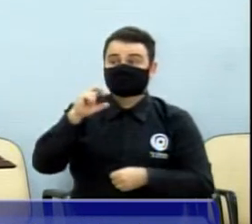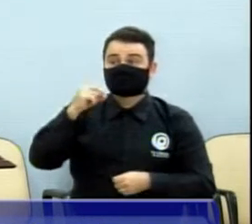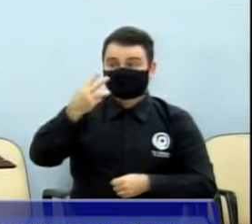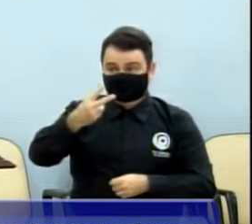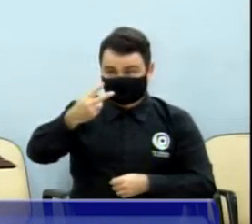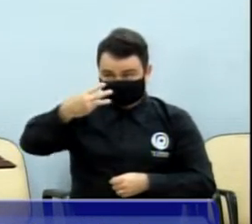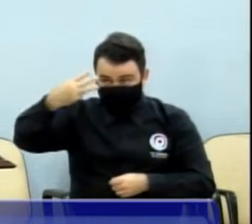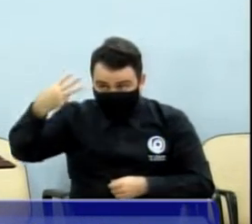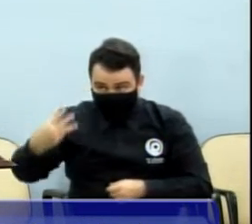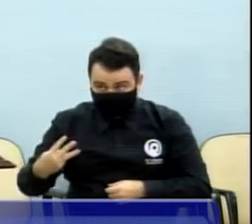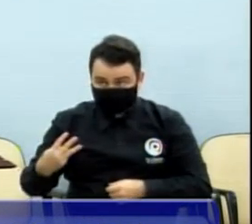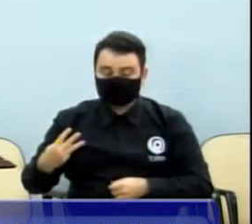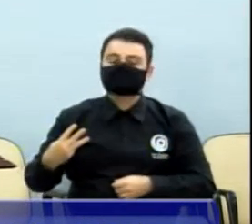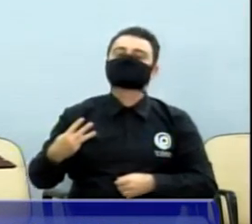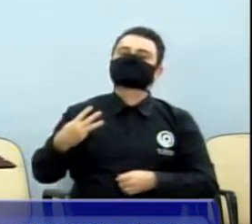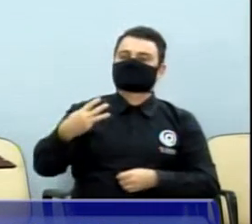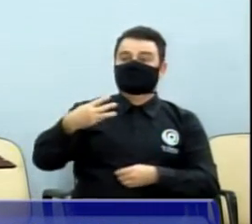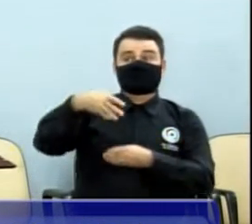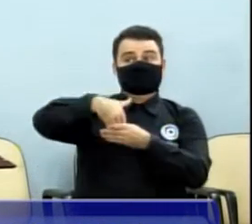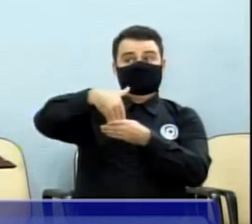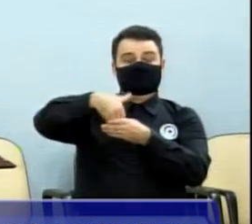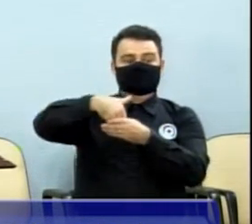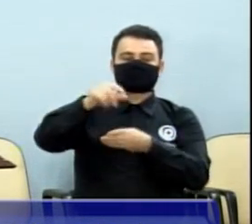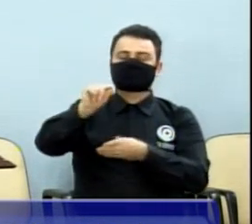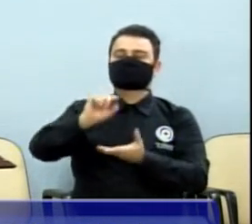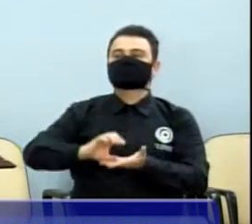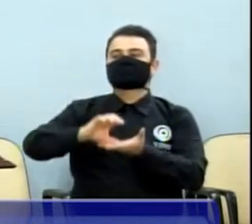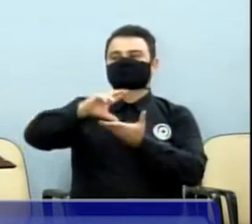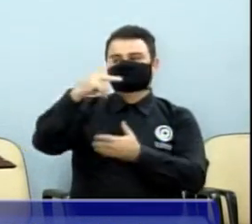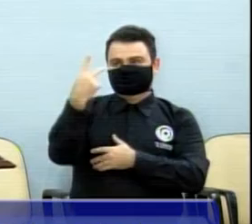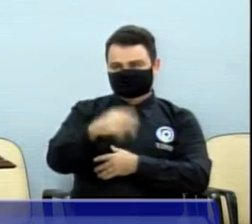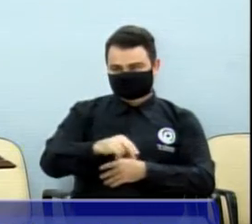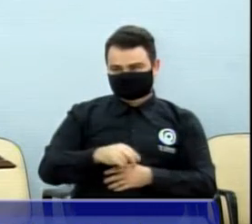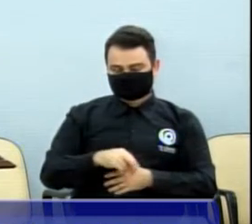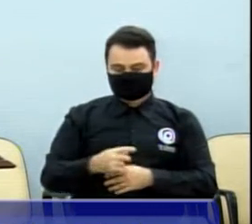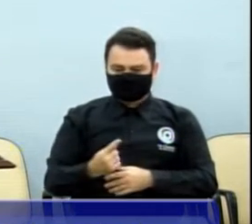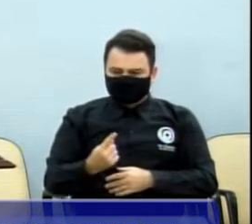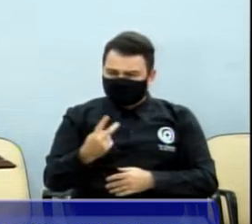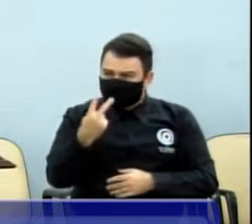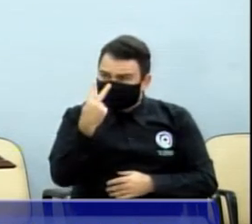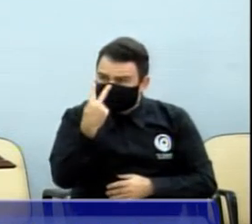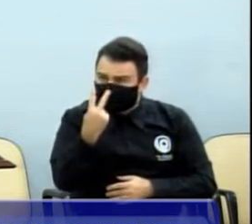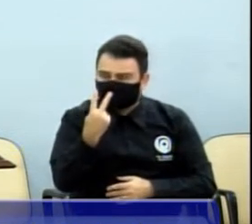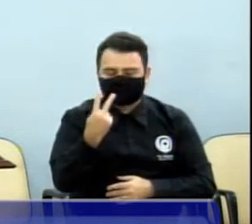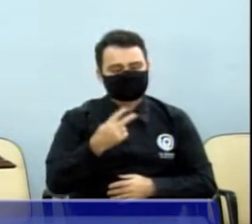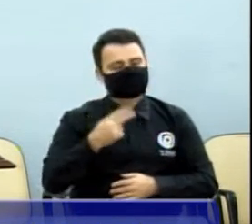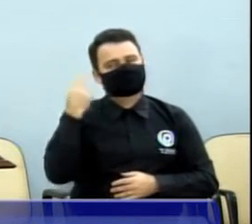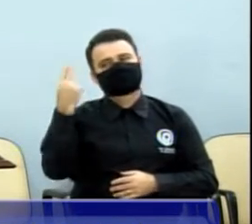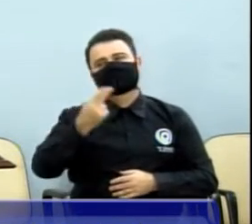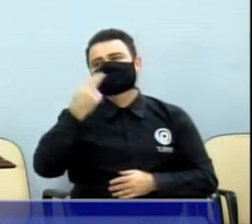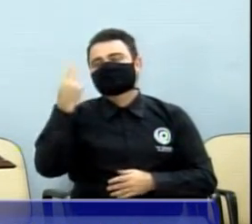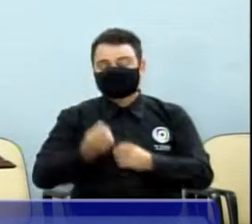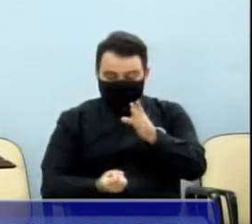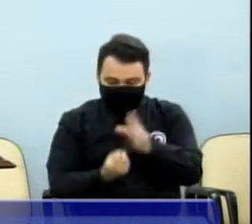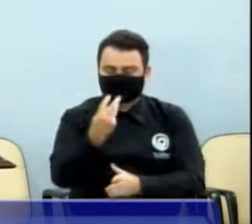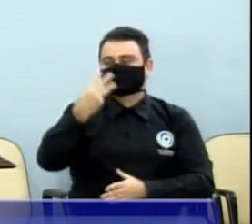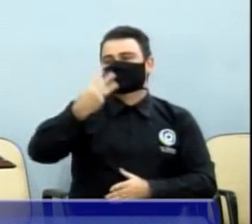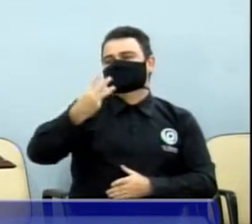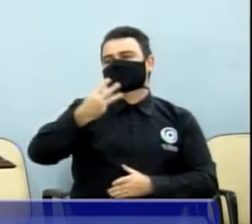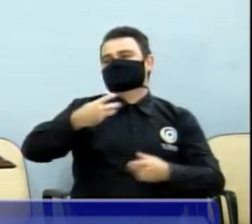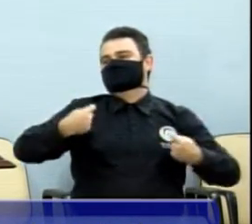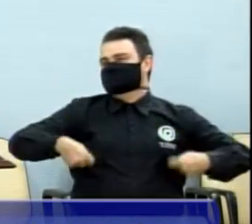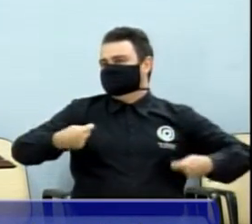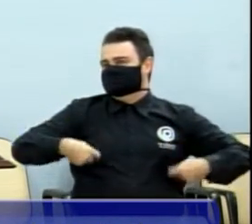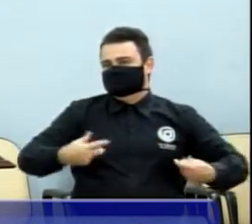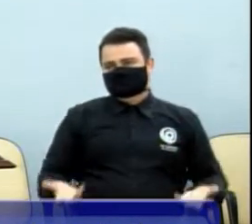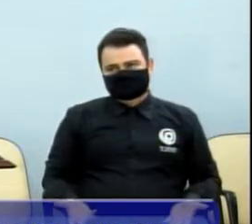É inadmissível uma cidade da nossa potência, uma região metropolitana consolidada, estar com